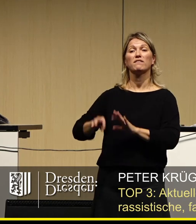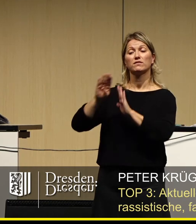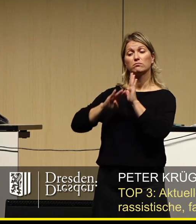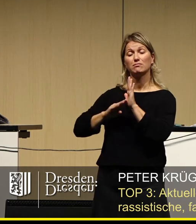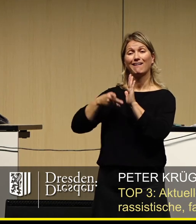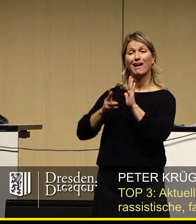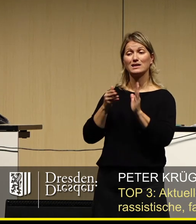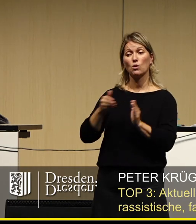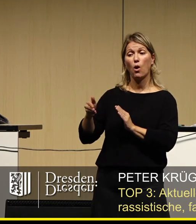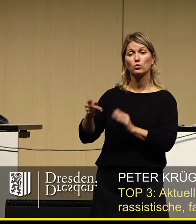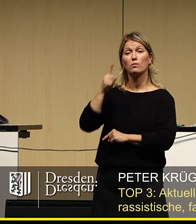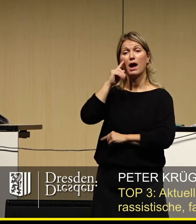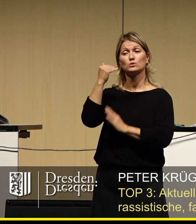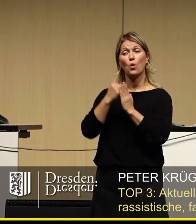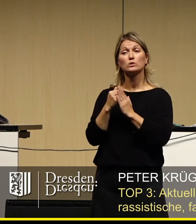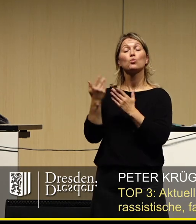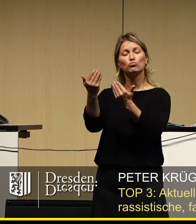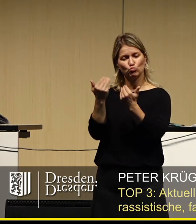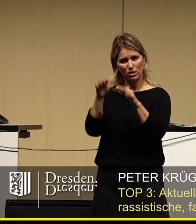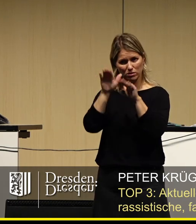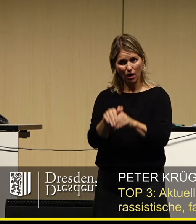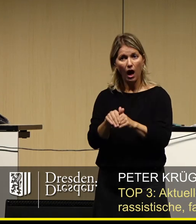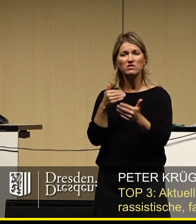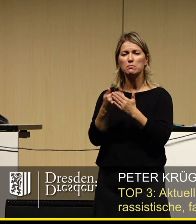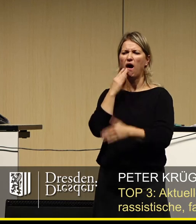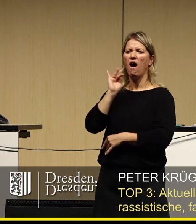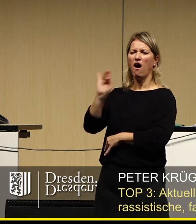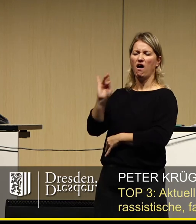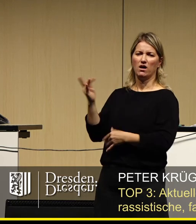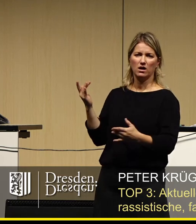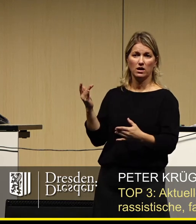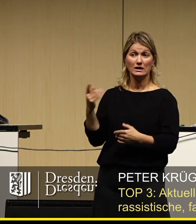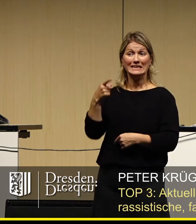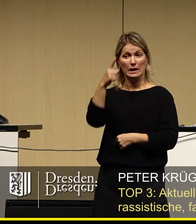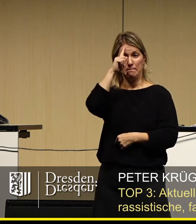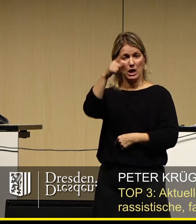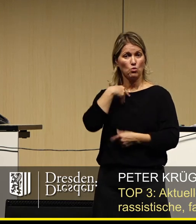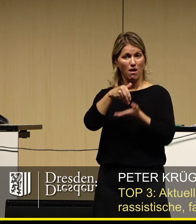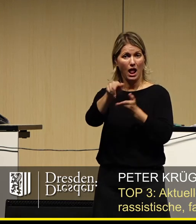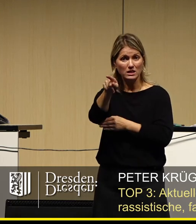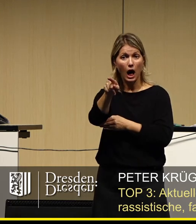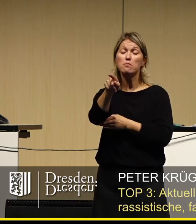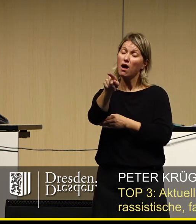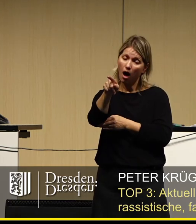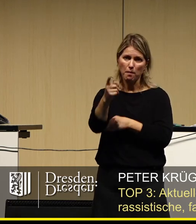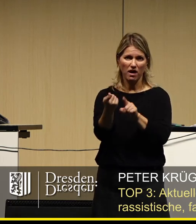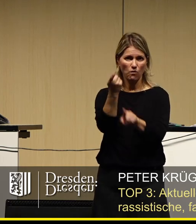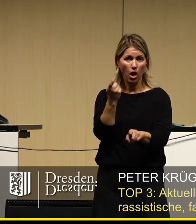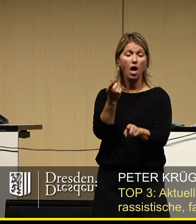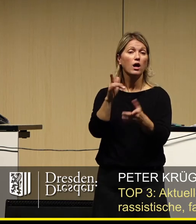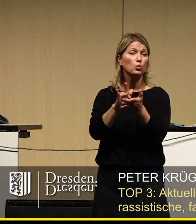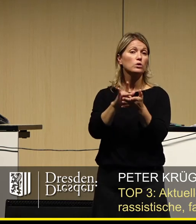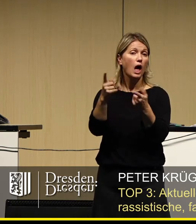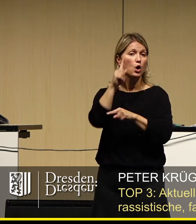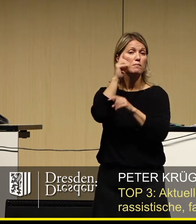Rechtsordnung Meinungsäußerungen ermöglichen und die man selbst ablehnt, die aber genauso ihren Ursprung in der Meinungs und Versammlungsfreiheit